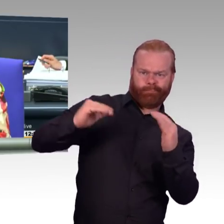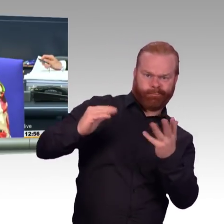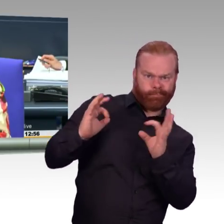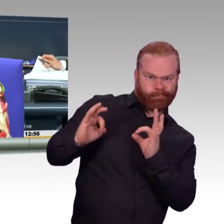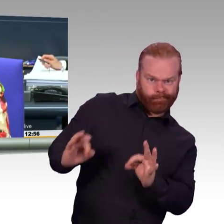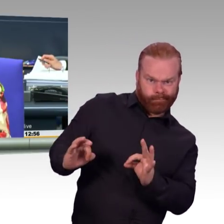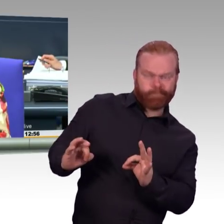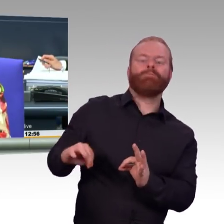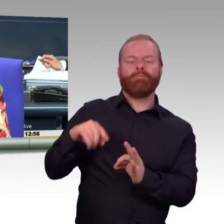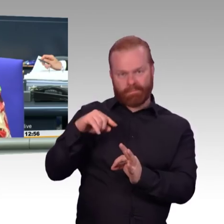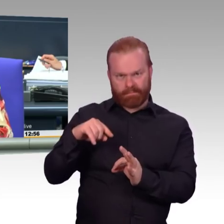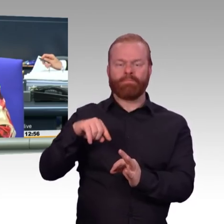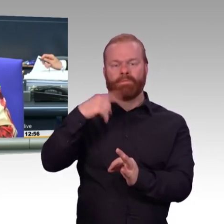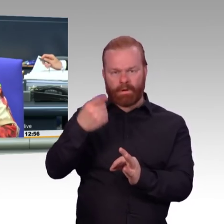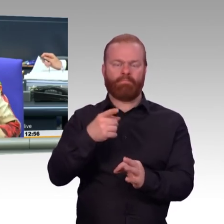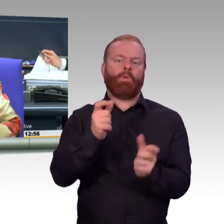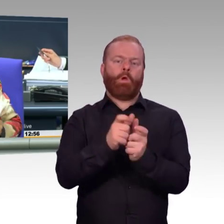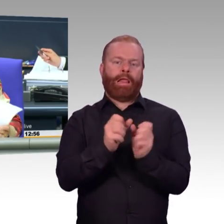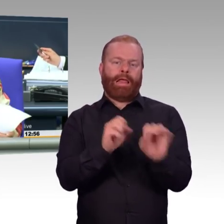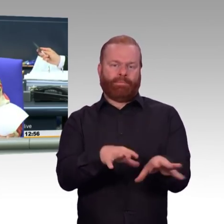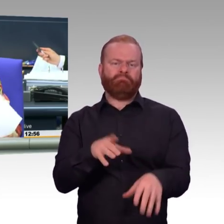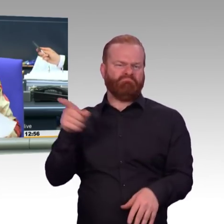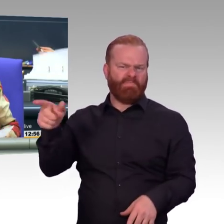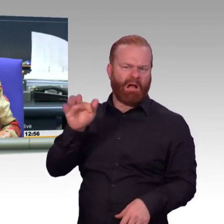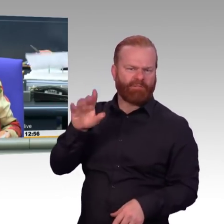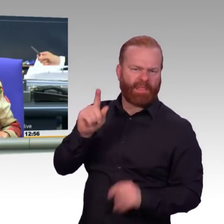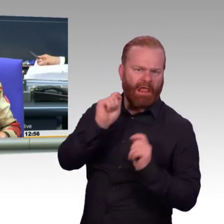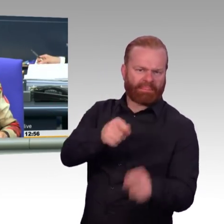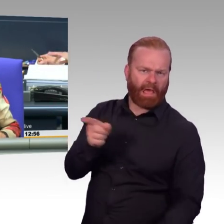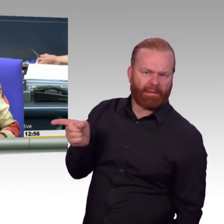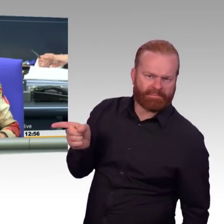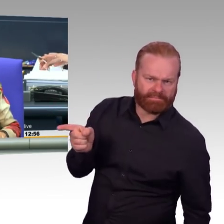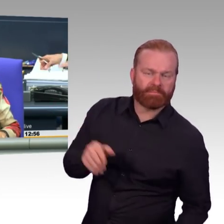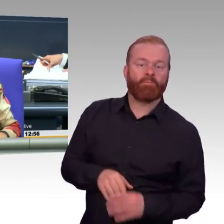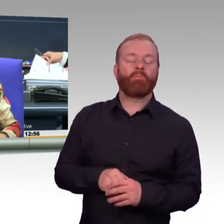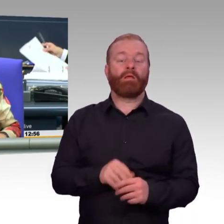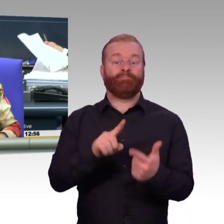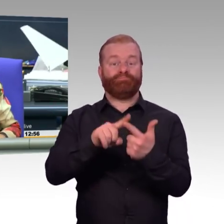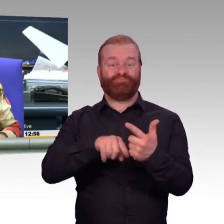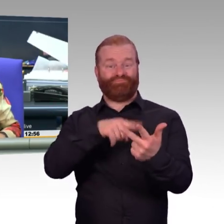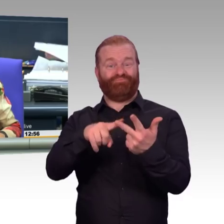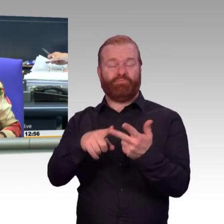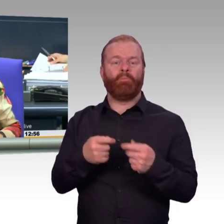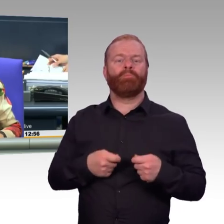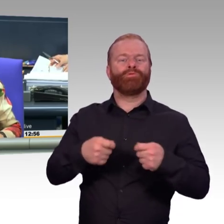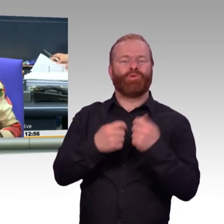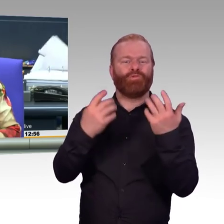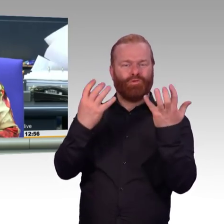zur Klimaschutzunion machen. Nach interfraktionellen Vereinbarungen sind für die Aussprache 60